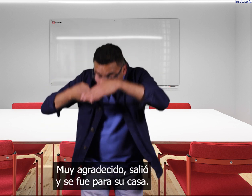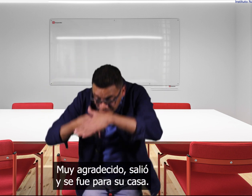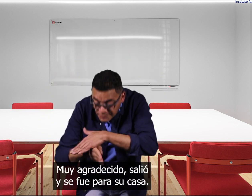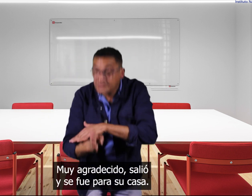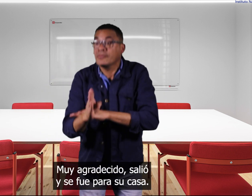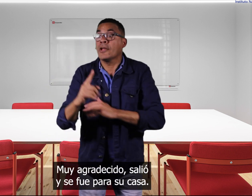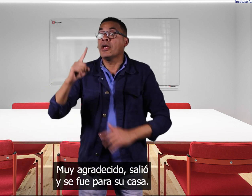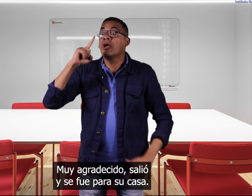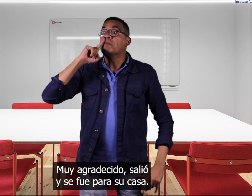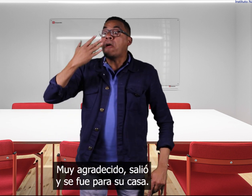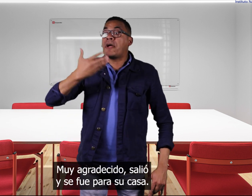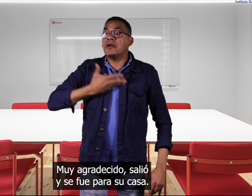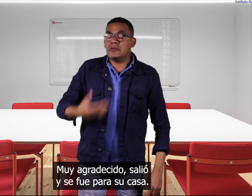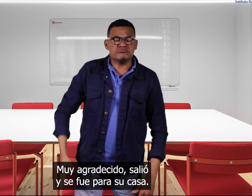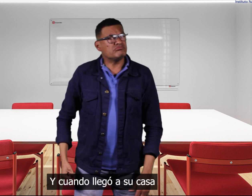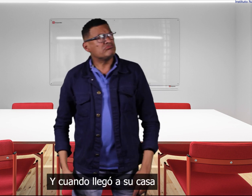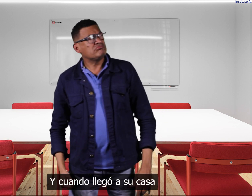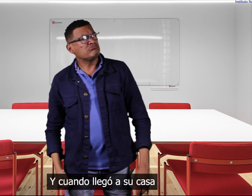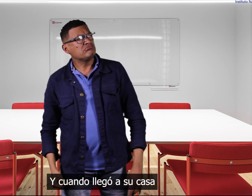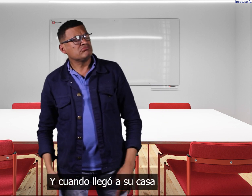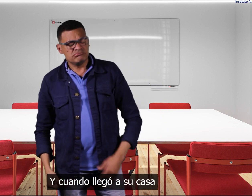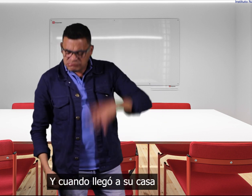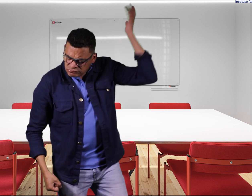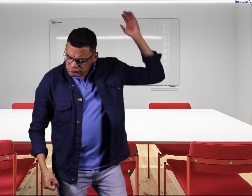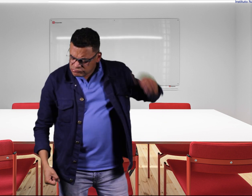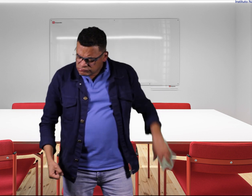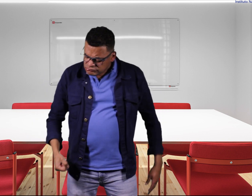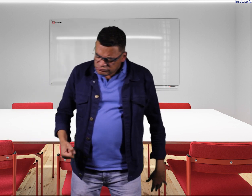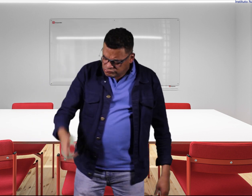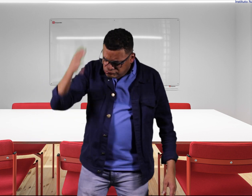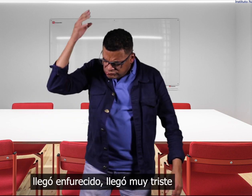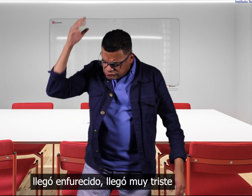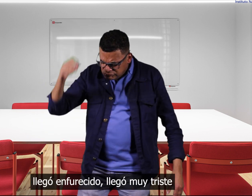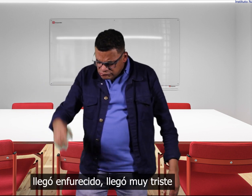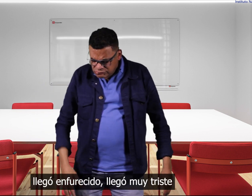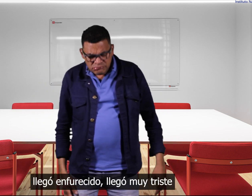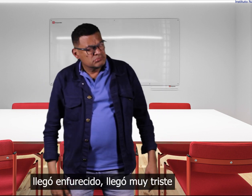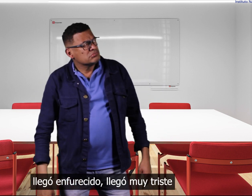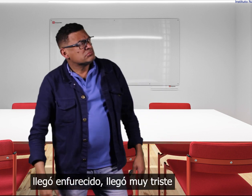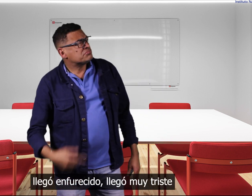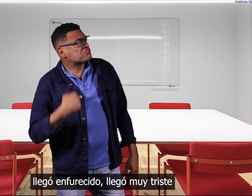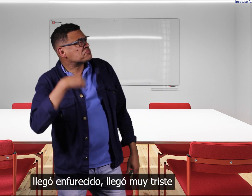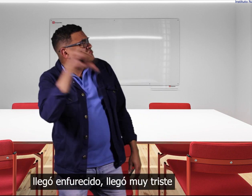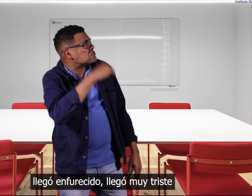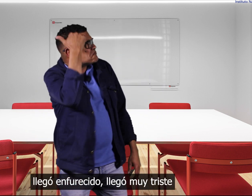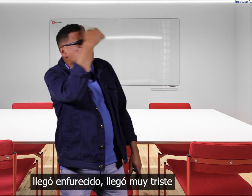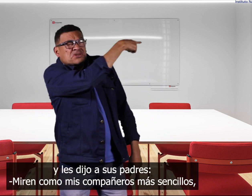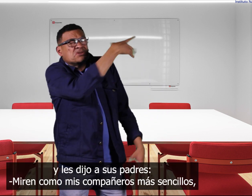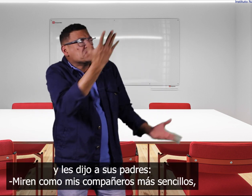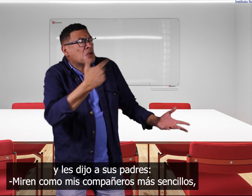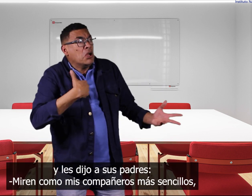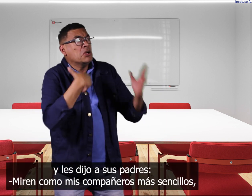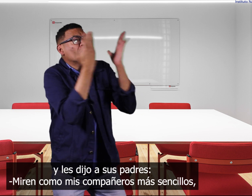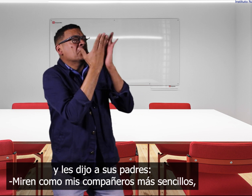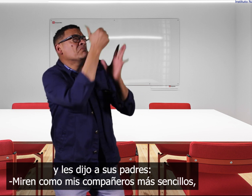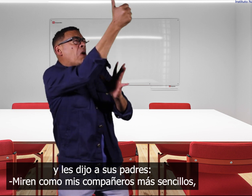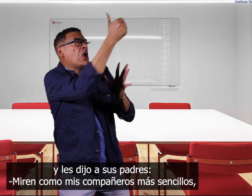y se fue para su para su casa y cuando llegó a su casa llegó enfurecido llegó muy triste y les y les dijo a sus padres